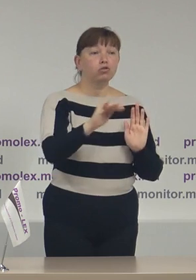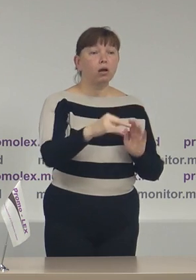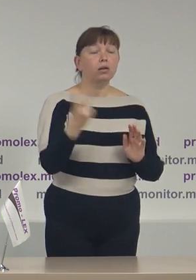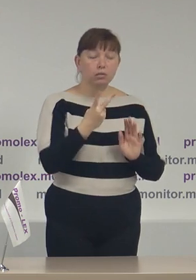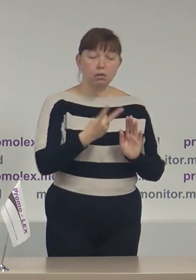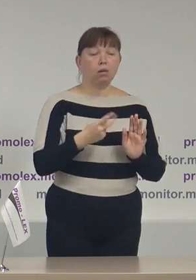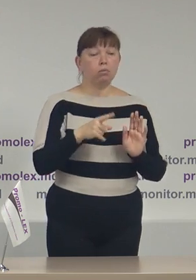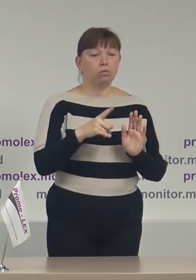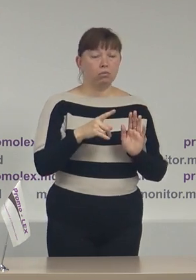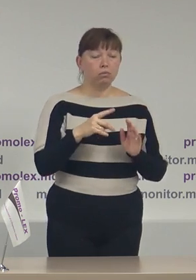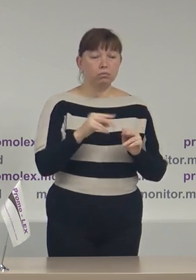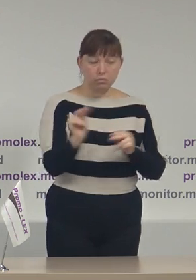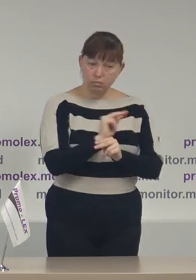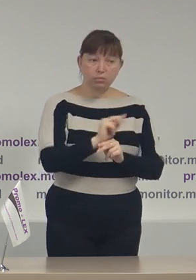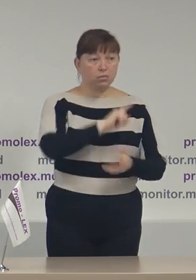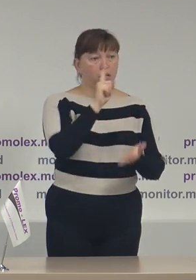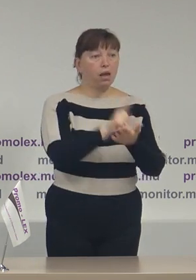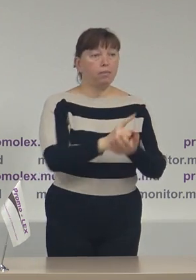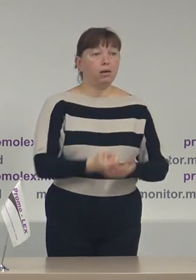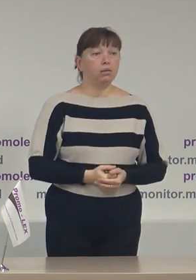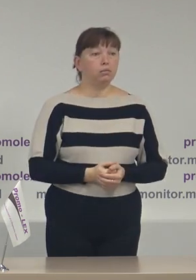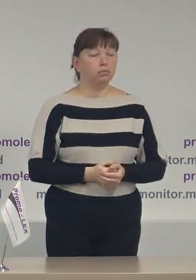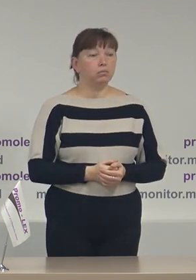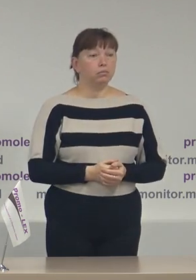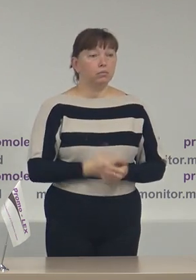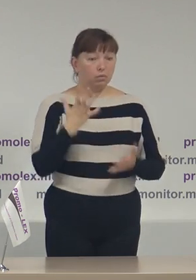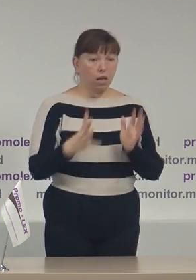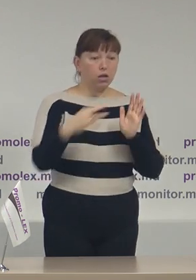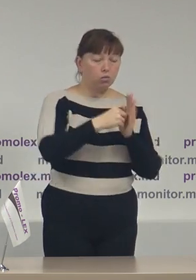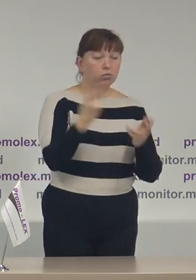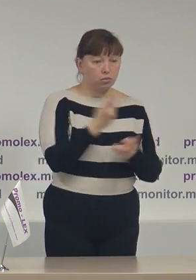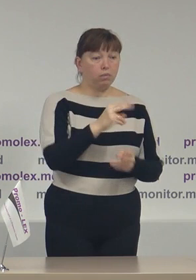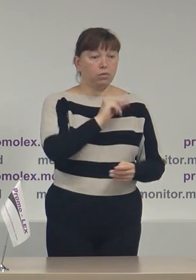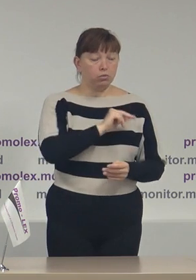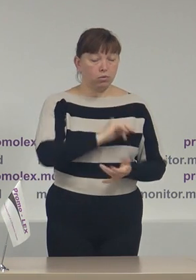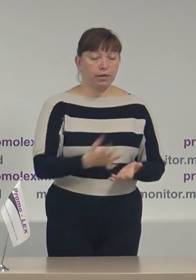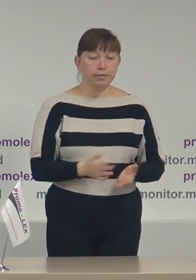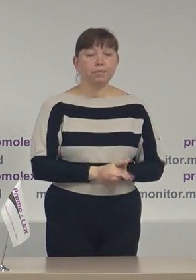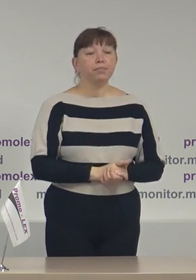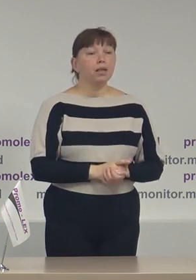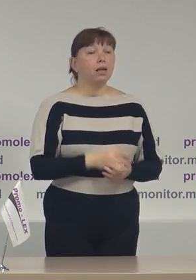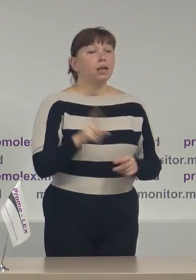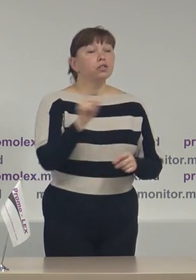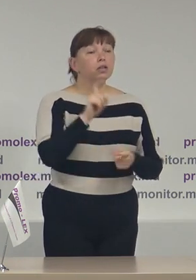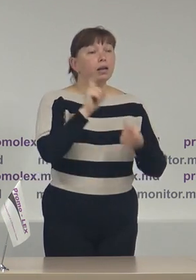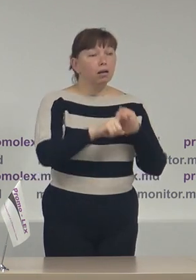înlăturate neapărat. Legat de solucționarea litigiilor electorale